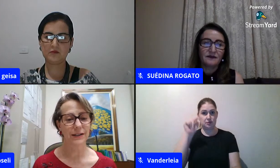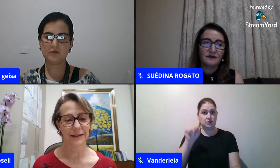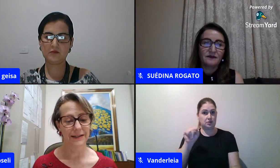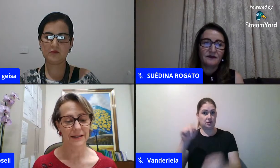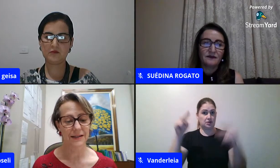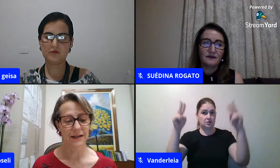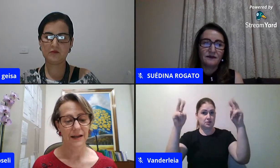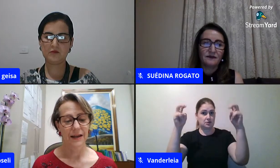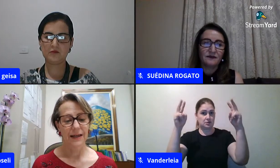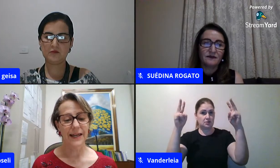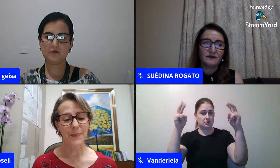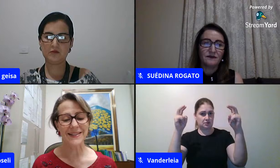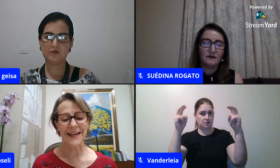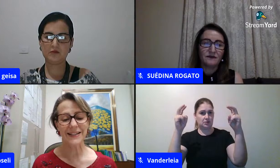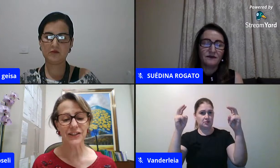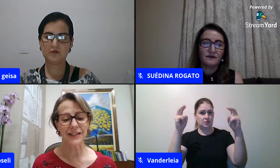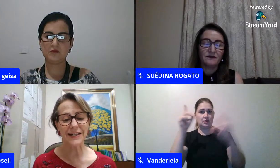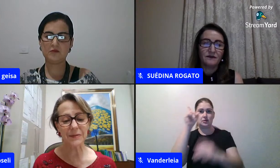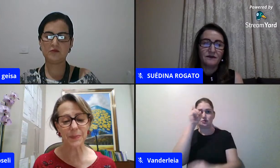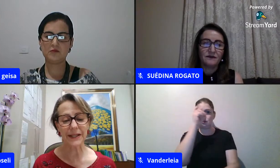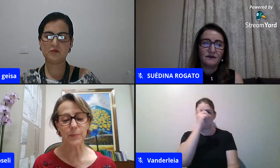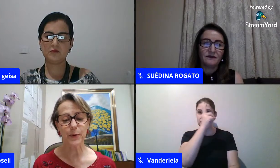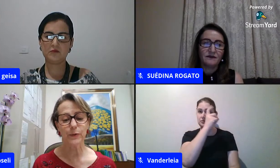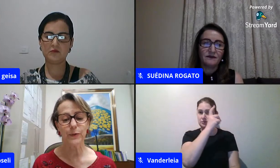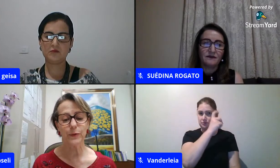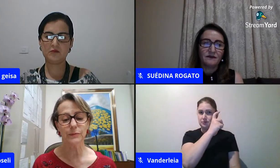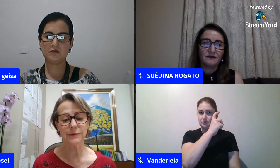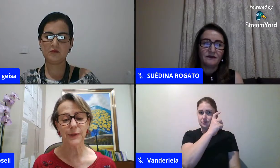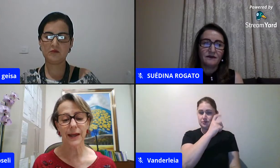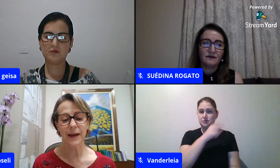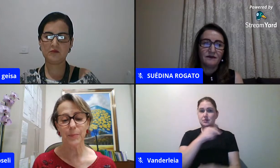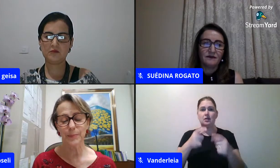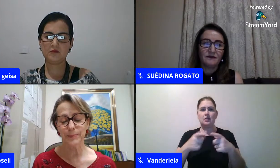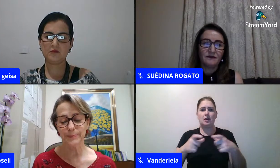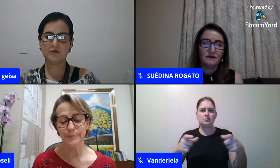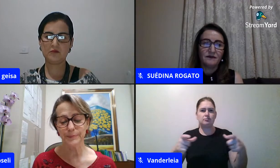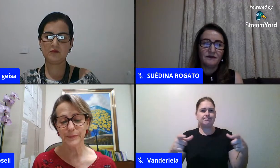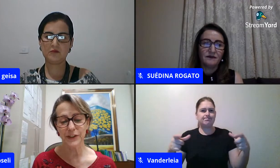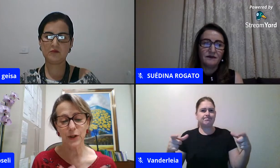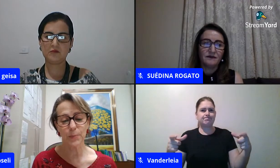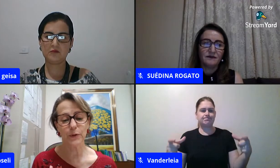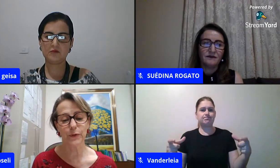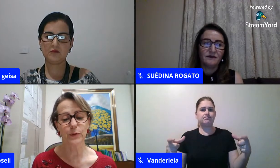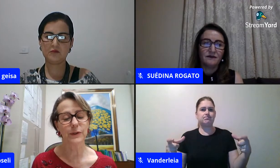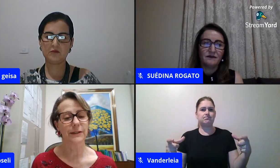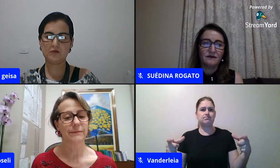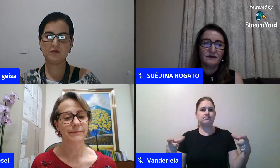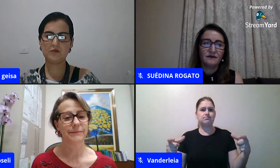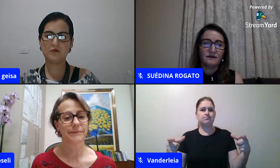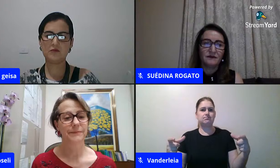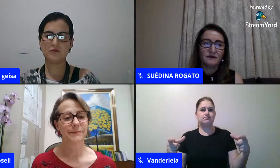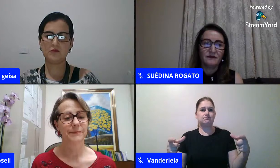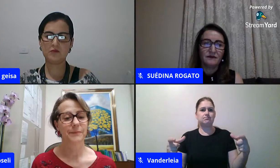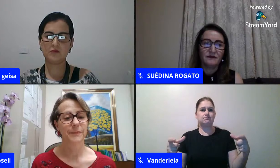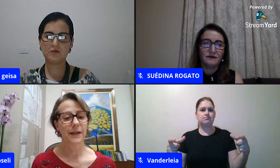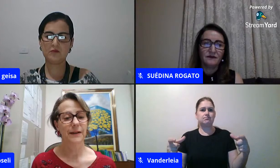incógnitas e apesar de ampla e profunda de tão profunda